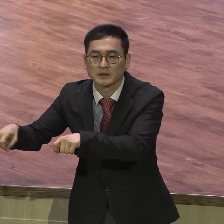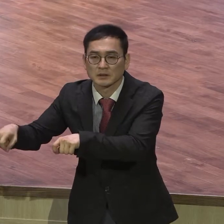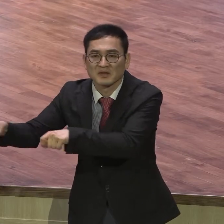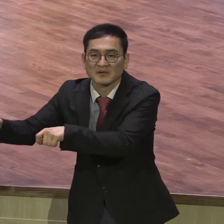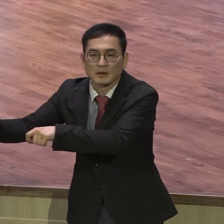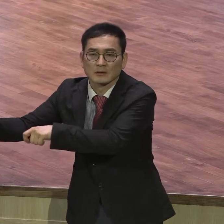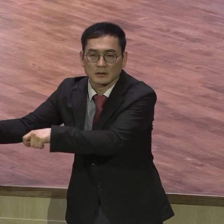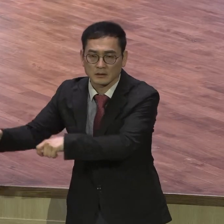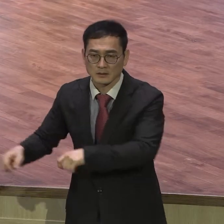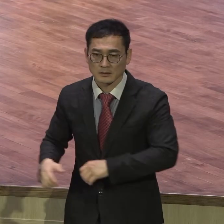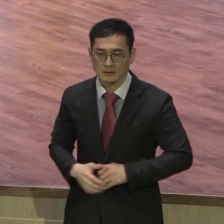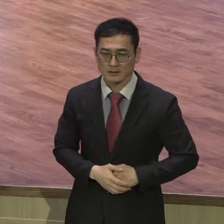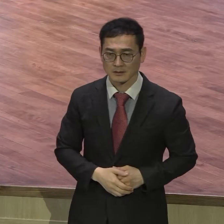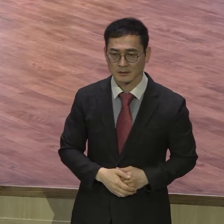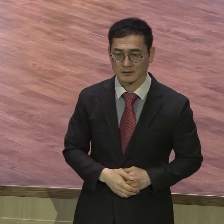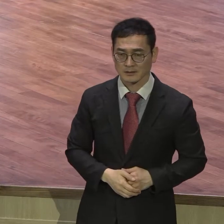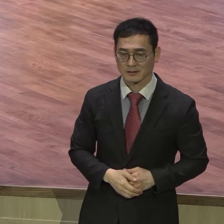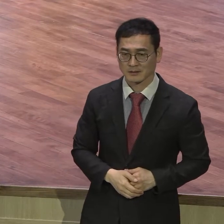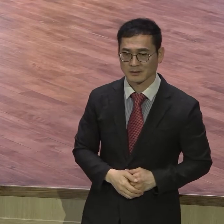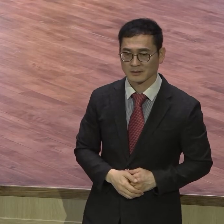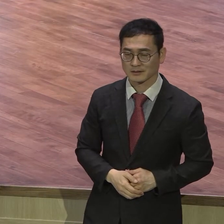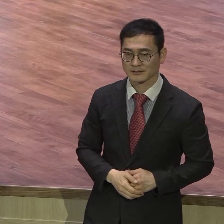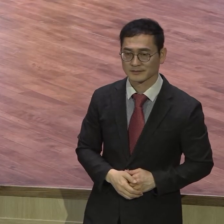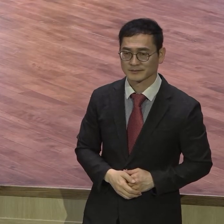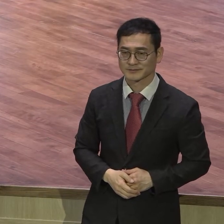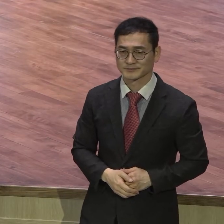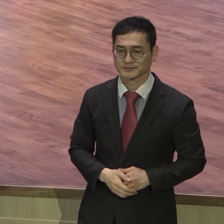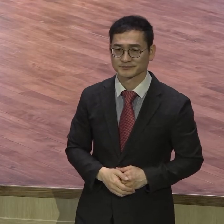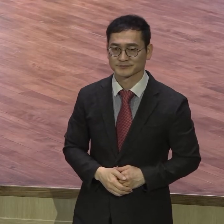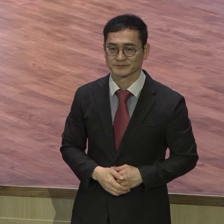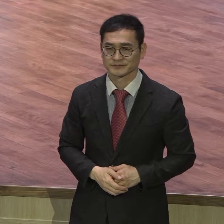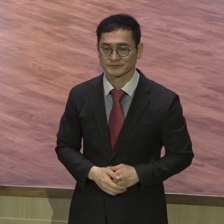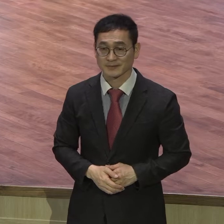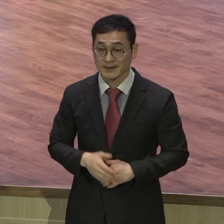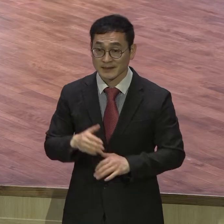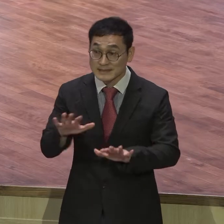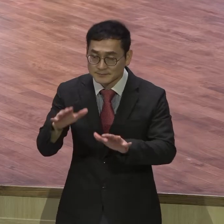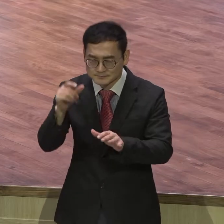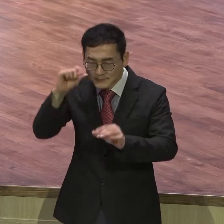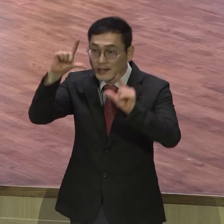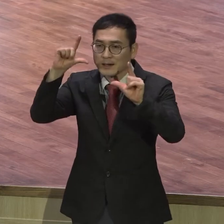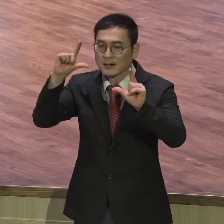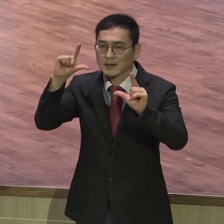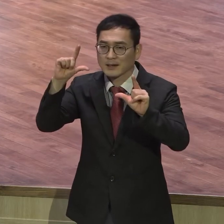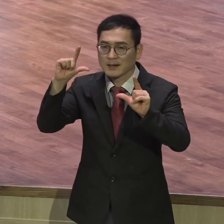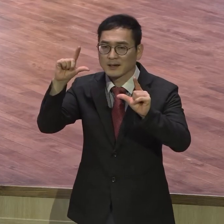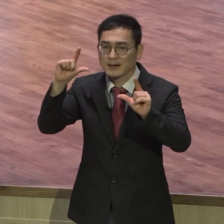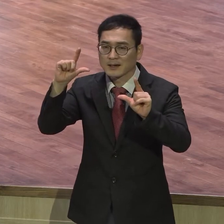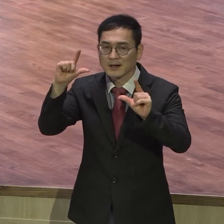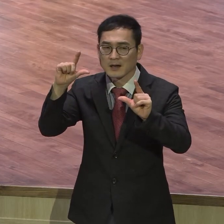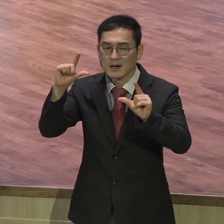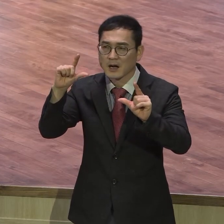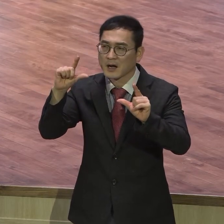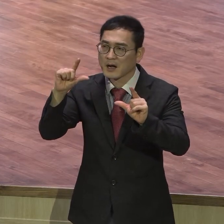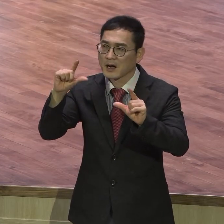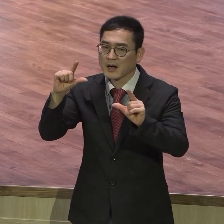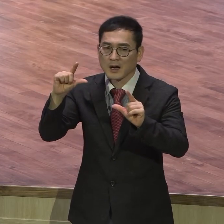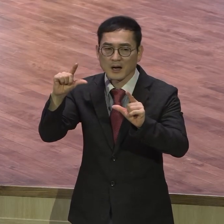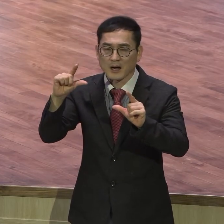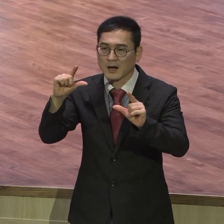성령으로 깨닫게 해주셨는데 영적으로 딱 깨닫게 해주셨는데 그걸 또 딱 그냥 그걸 또 합리화해버려 시간 지납니까